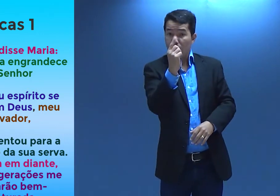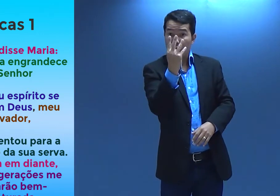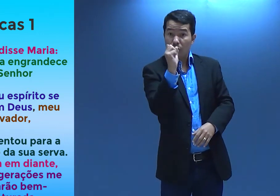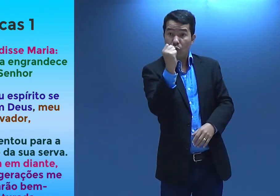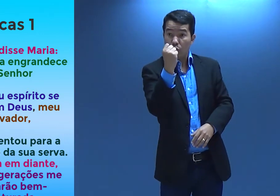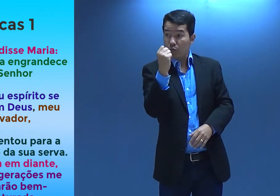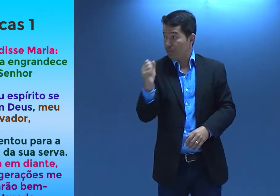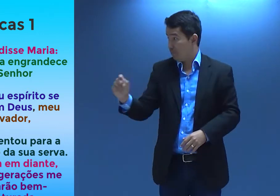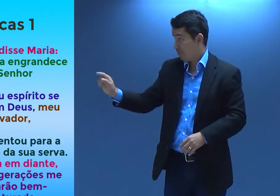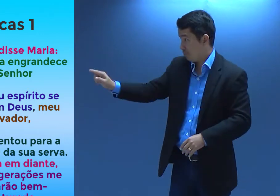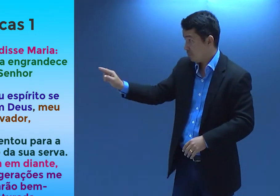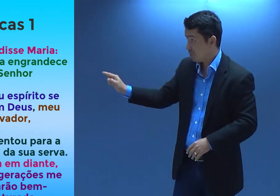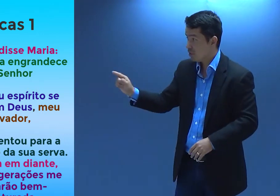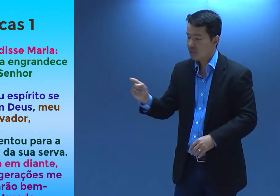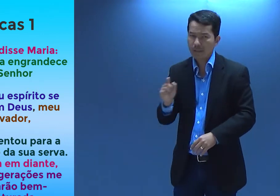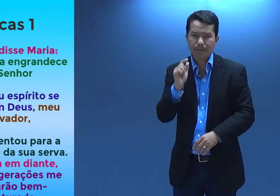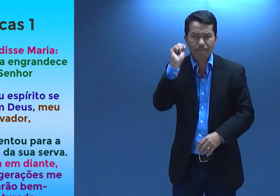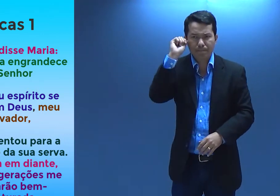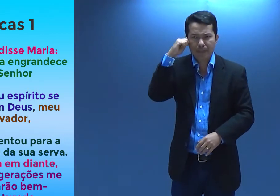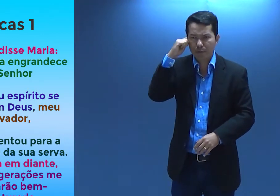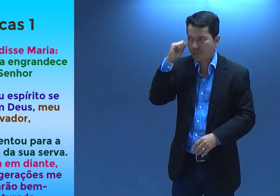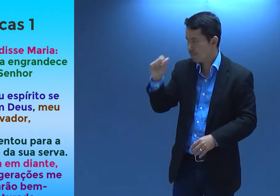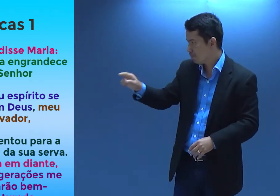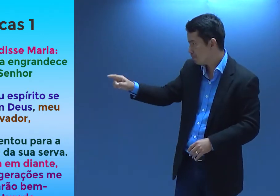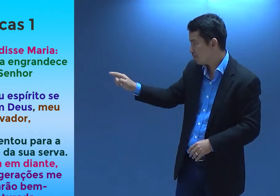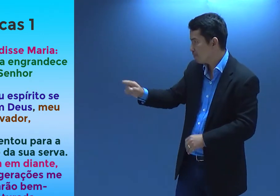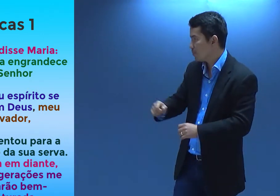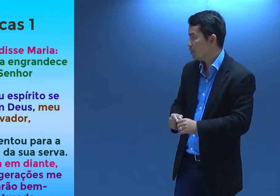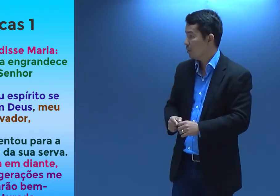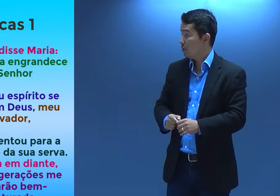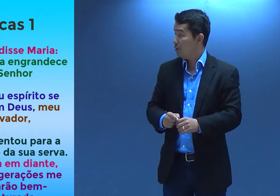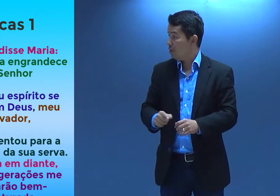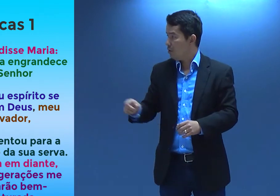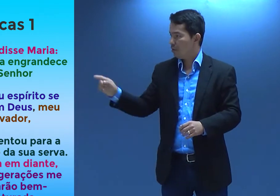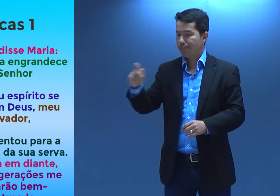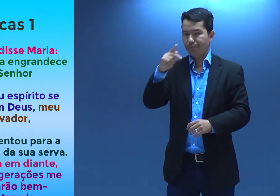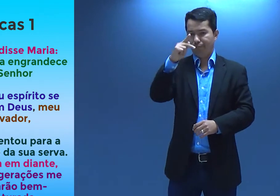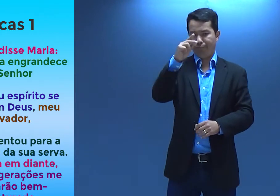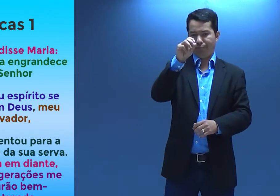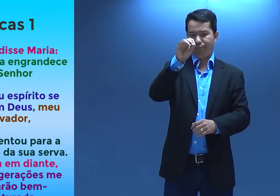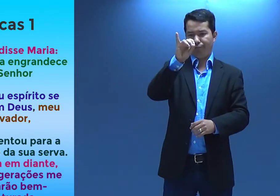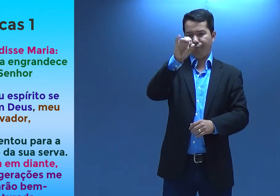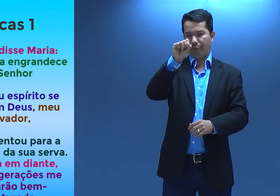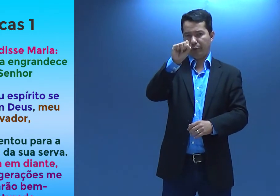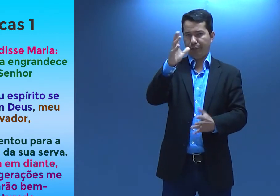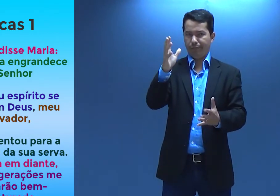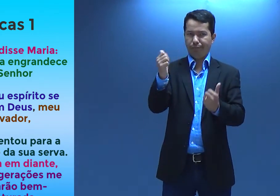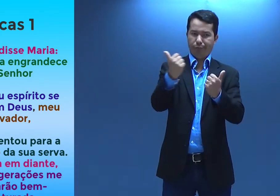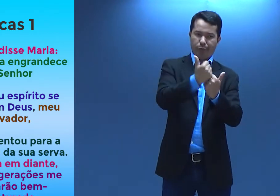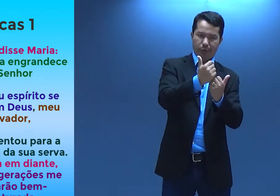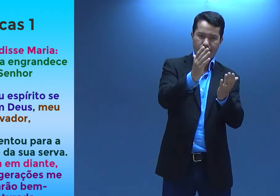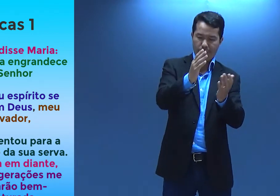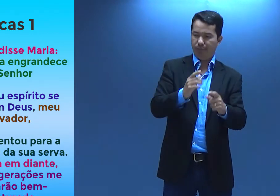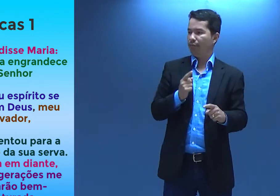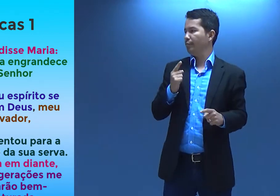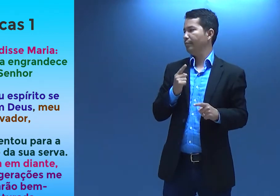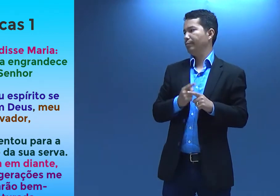olha lá. 48. Que tá em preto. Pois. Né? Pois.